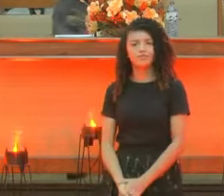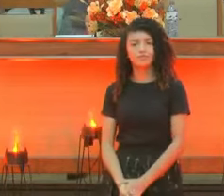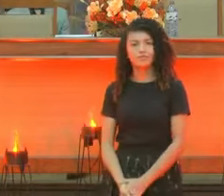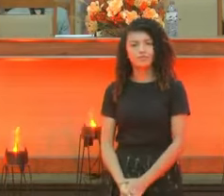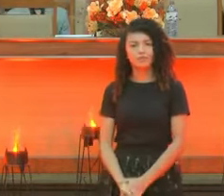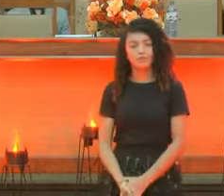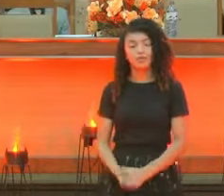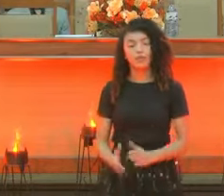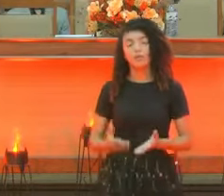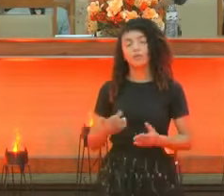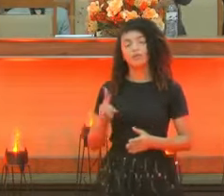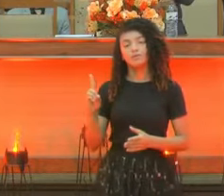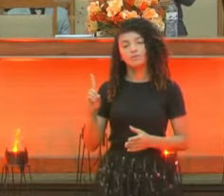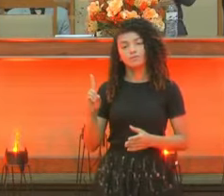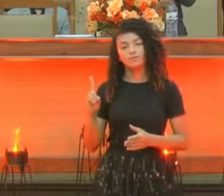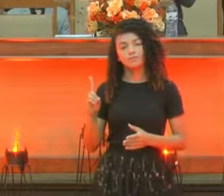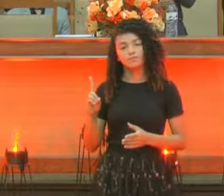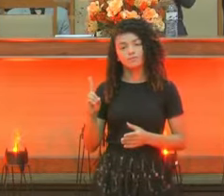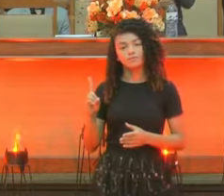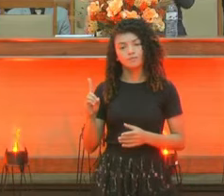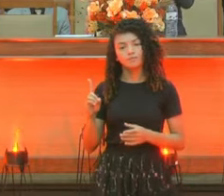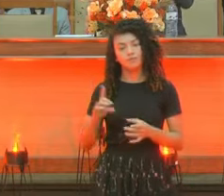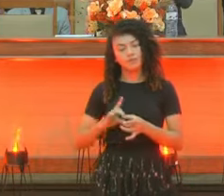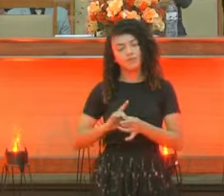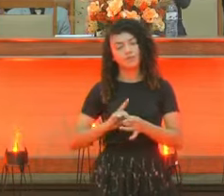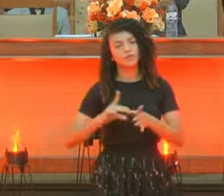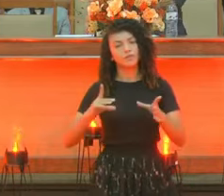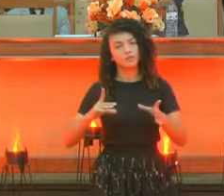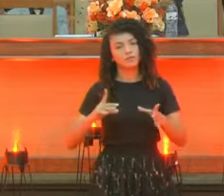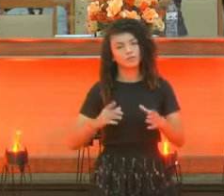tribulação, aí tu vai ficar decepcionado.